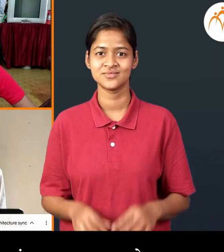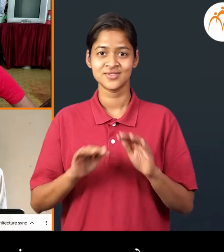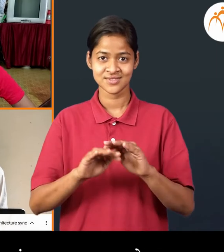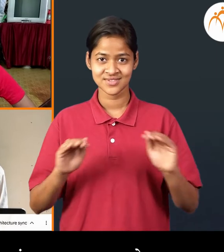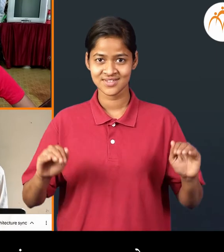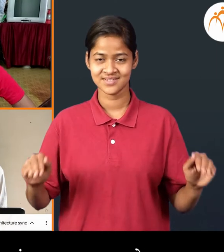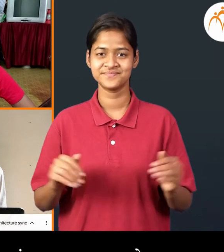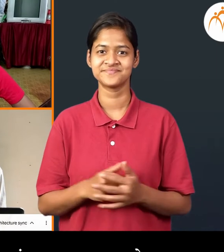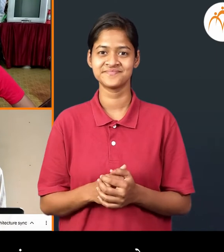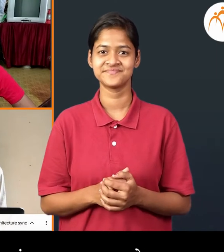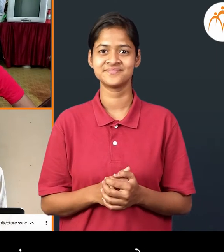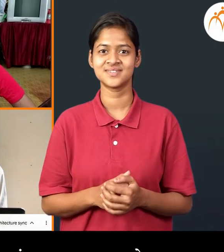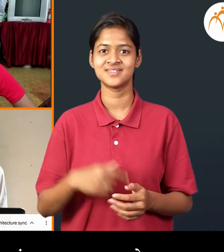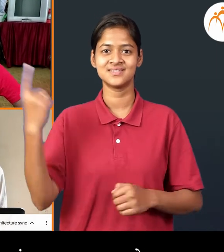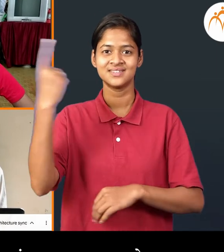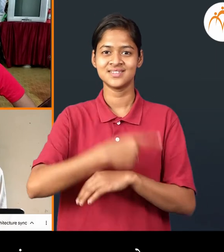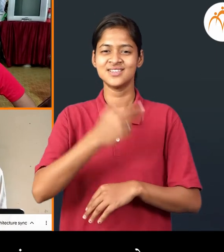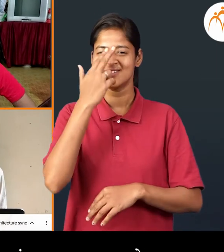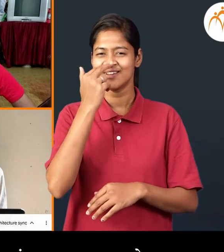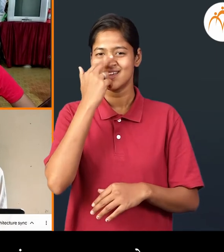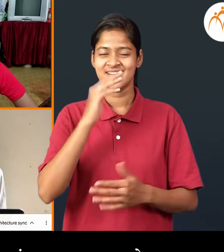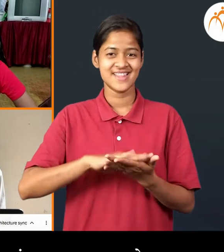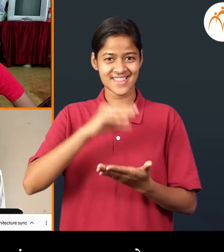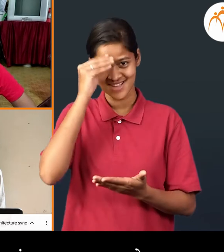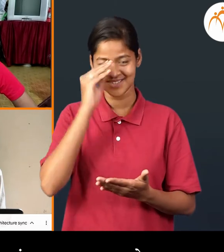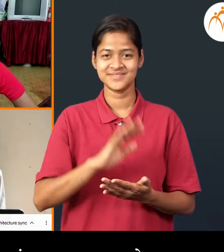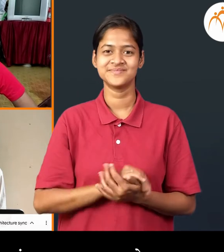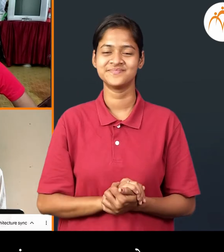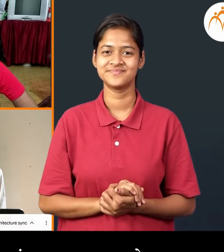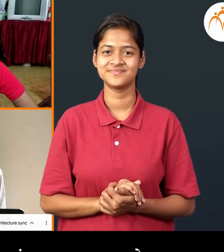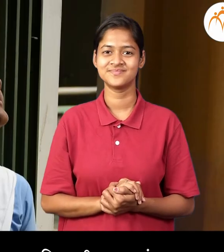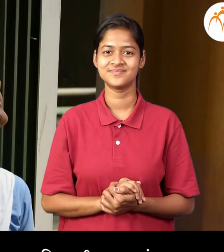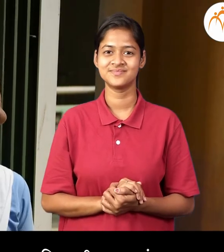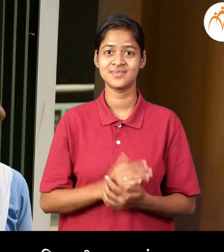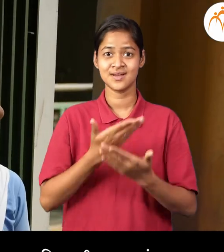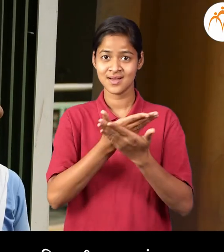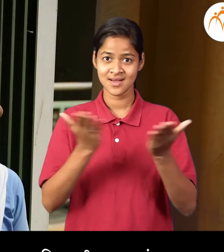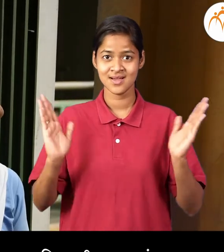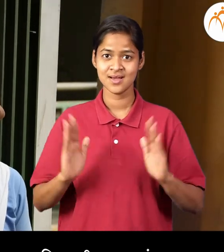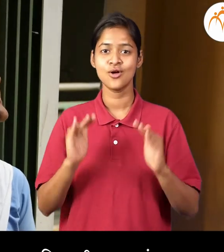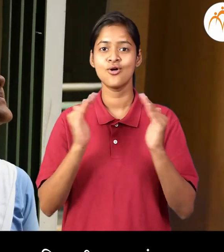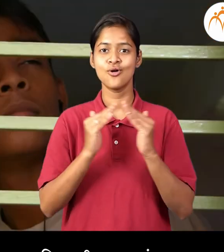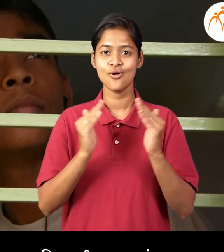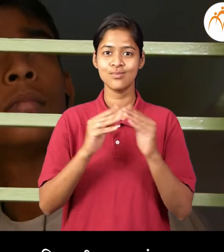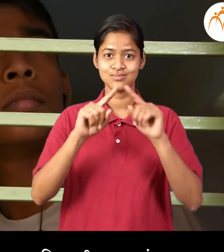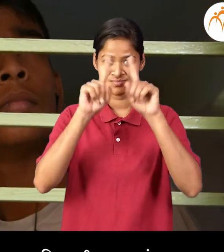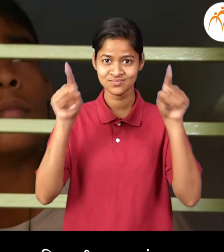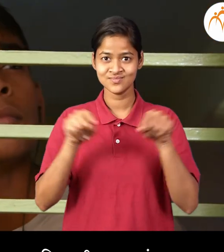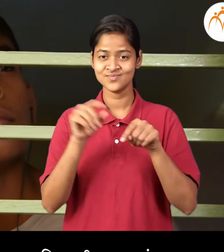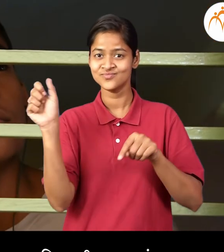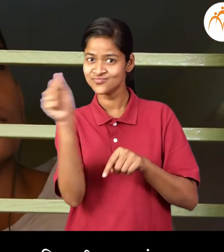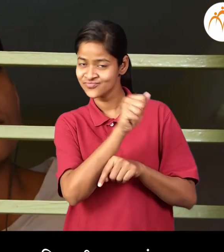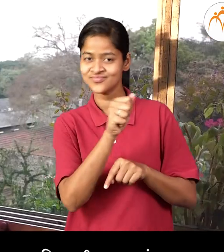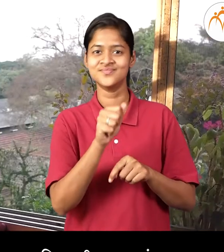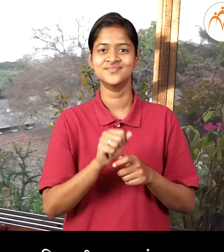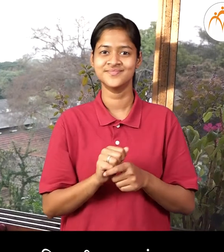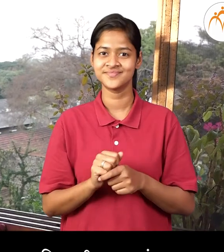मुलान्नों, आज अपन एक गम्मत पाहणारोत, सगल्यानी आपापले घराचे खिडके ती आबर,